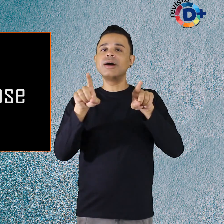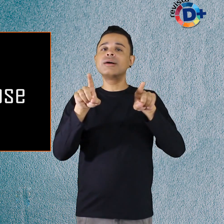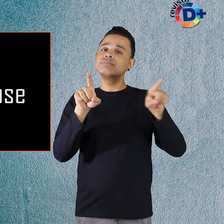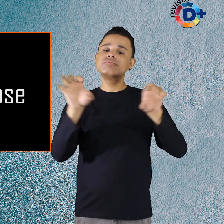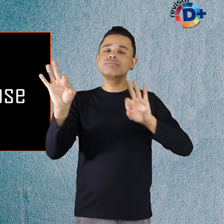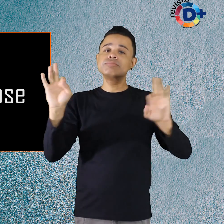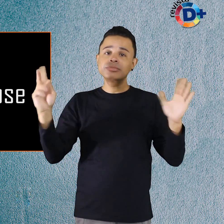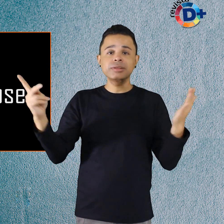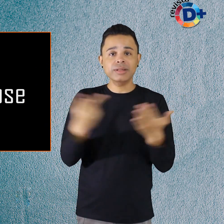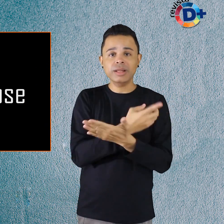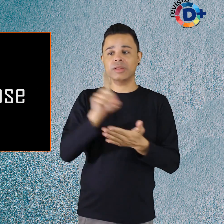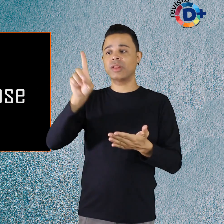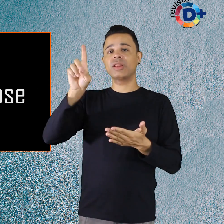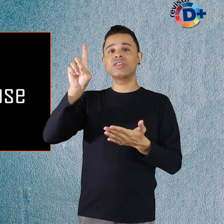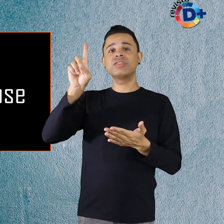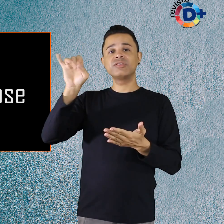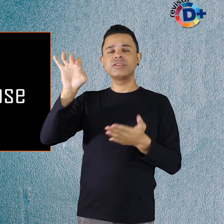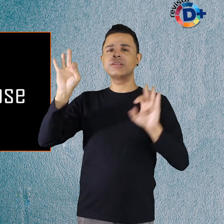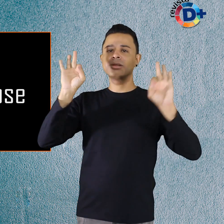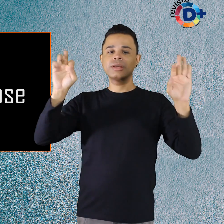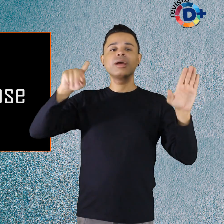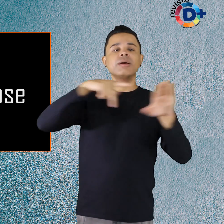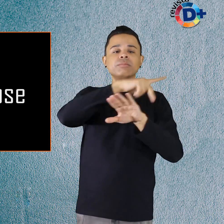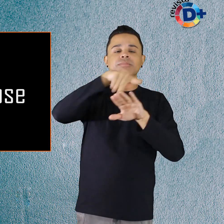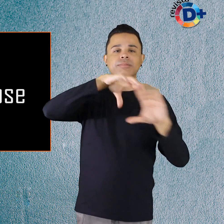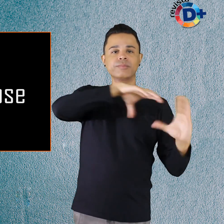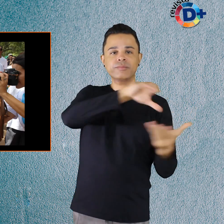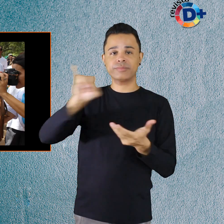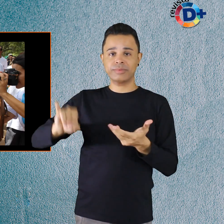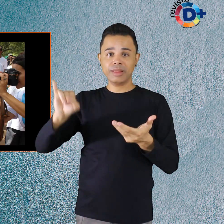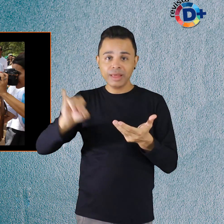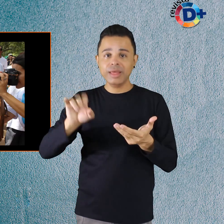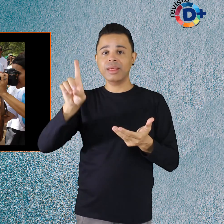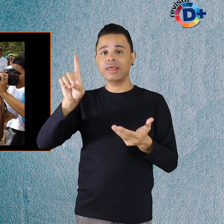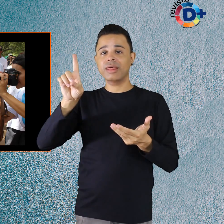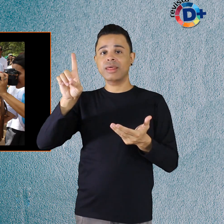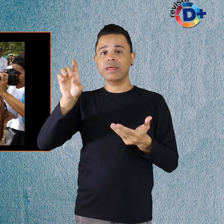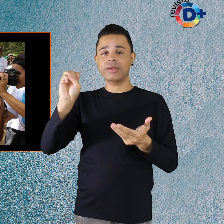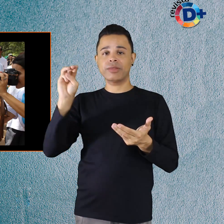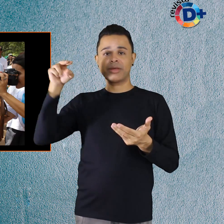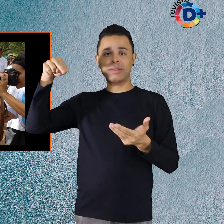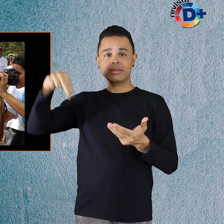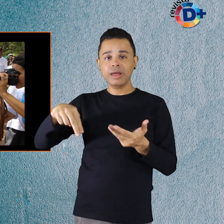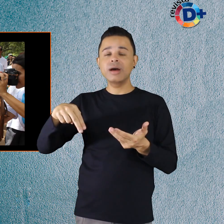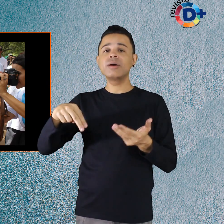Internacional da Síndrome de Dow com o tema Minhas Oportunidades, Minhas Escolhas